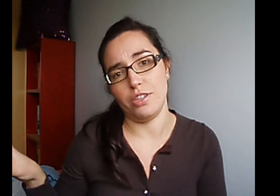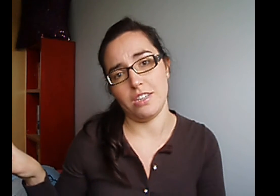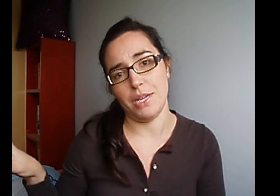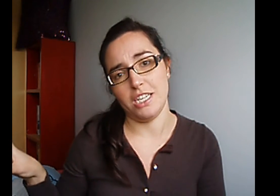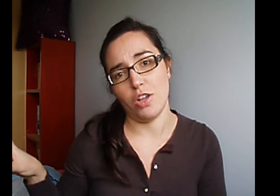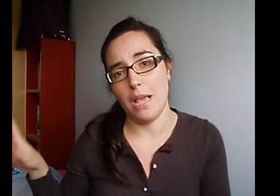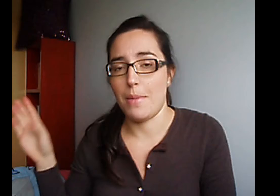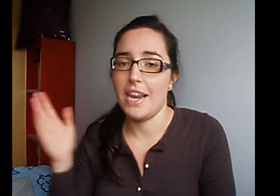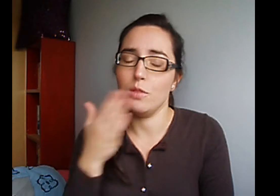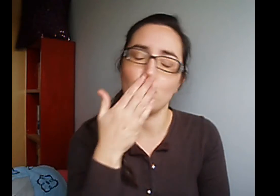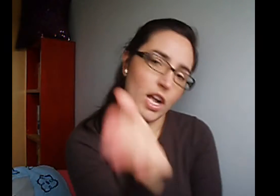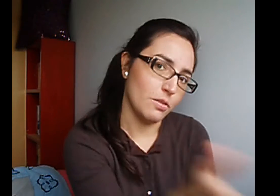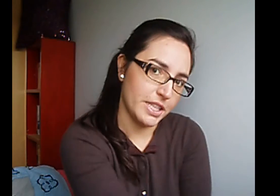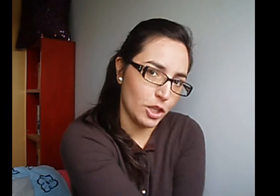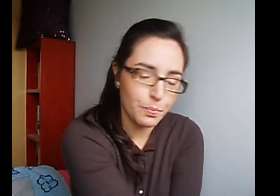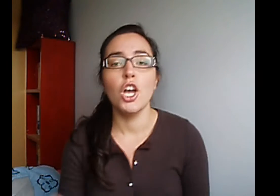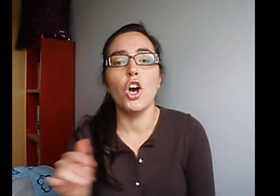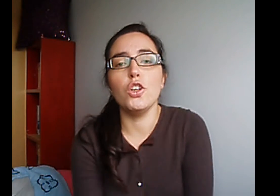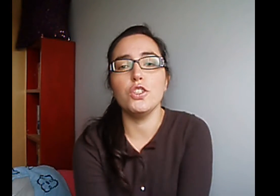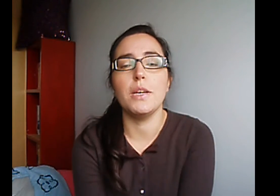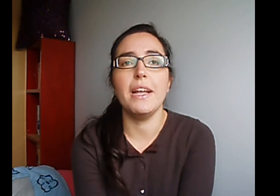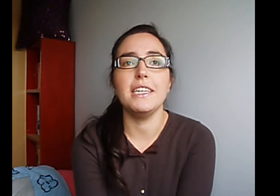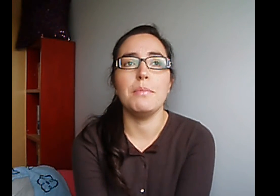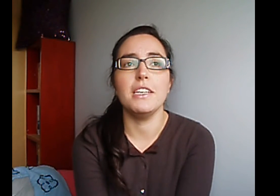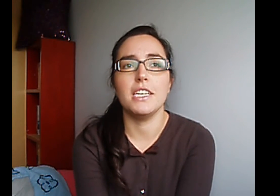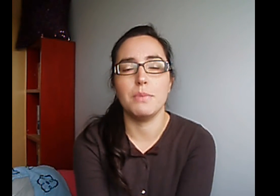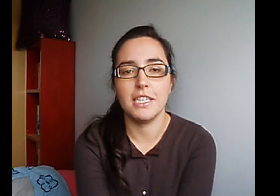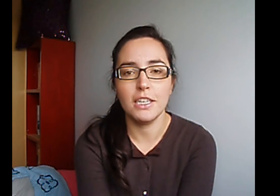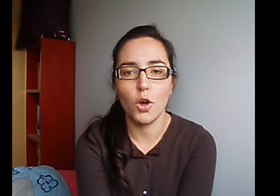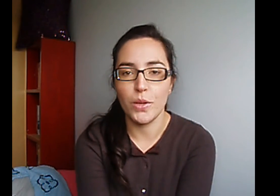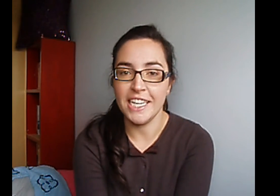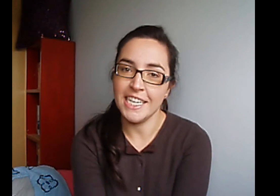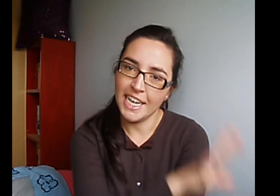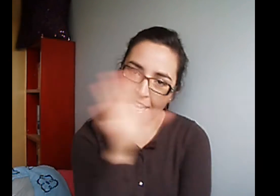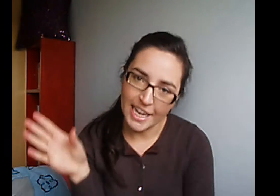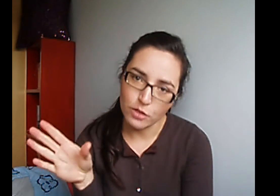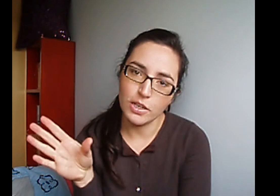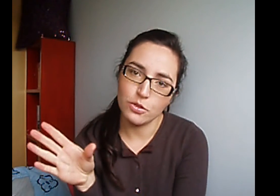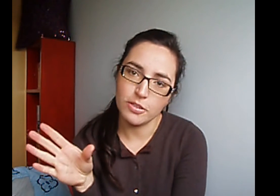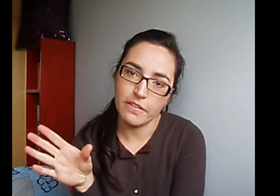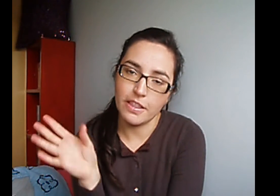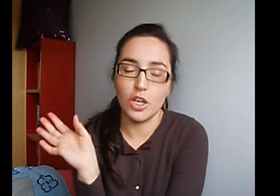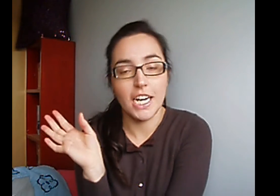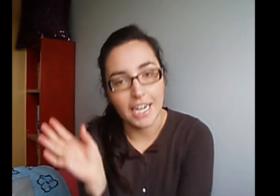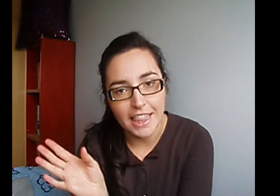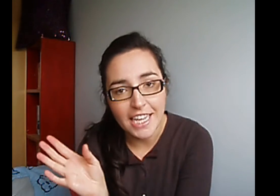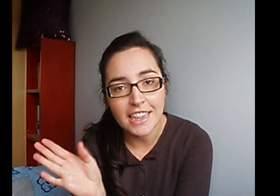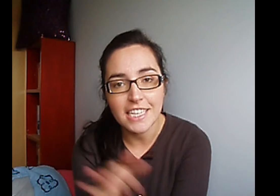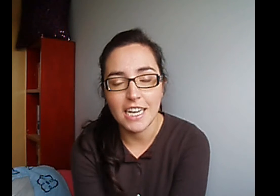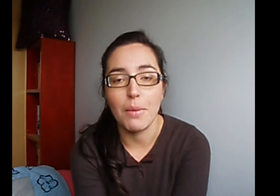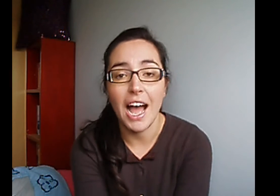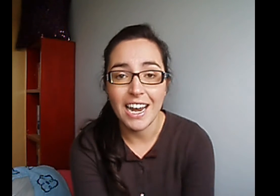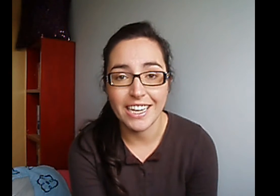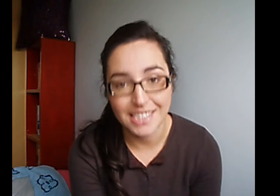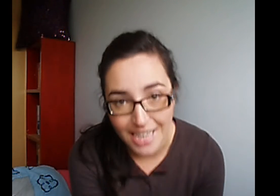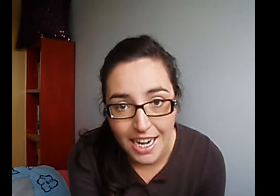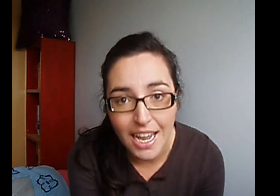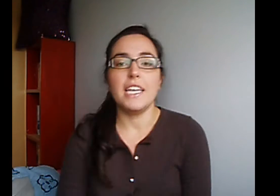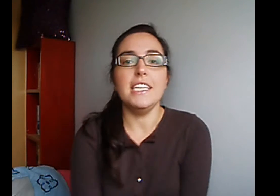exámenes, ¿ok? ¿vale? Otro chaval también que es bastante joven y que es una suscripción reciente Se llama Alex Serra Y